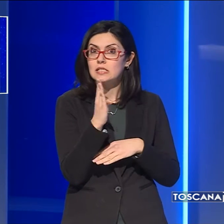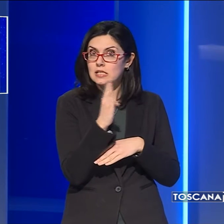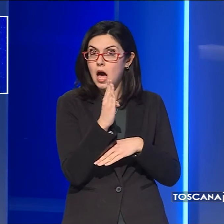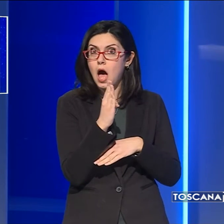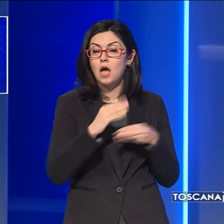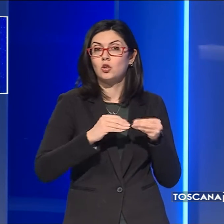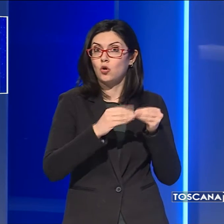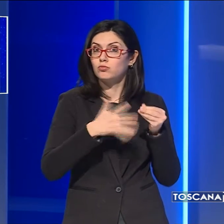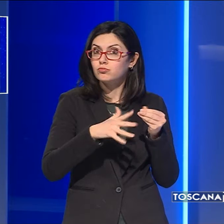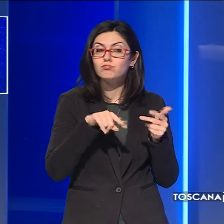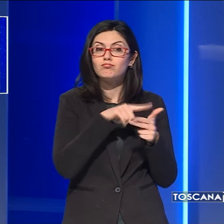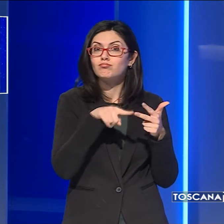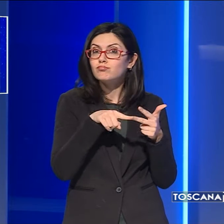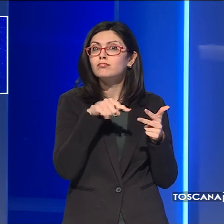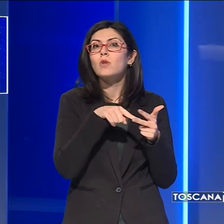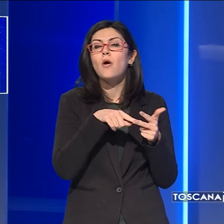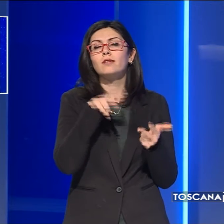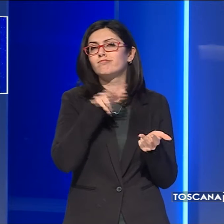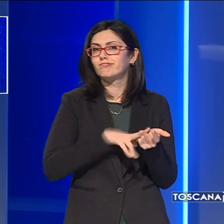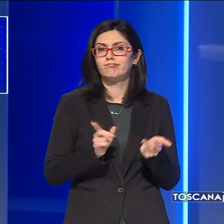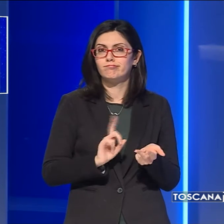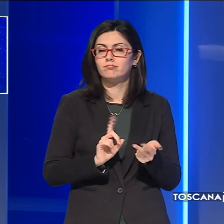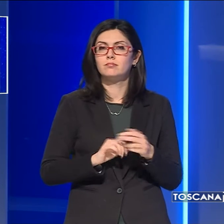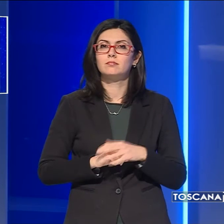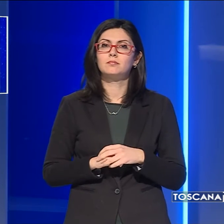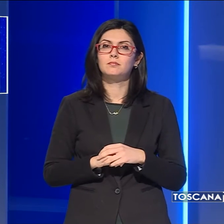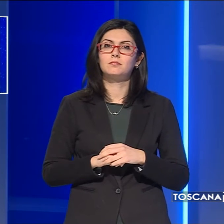completamento, sia stato soddisfatta.